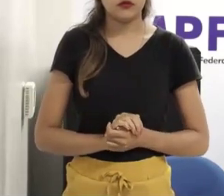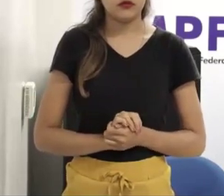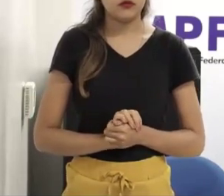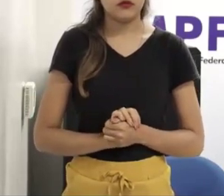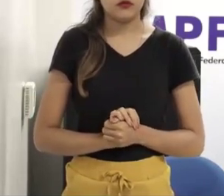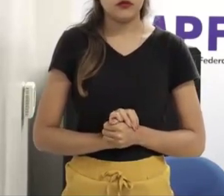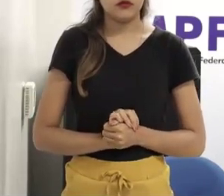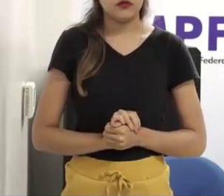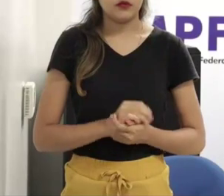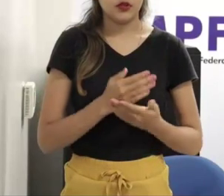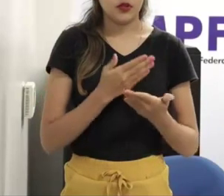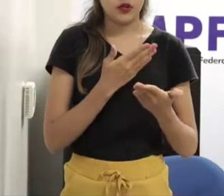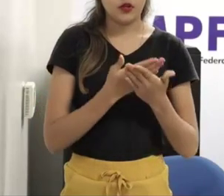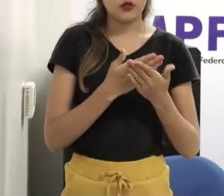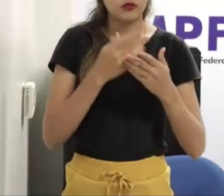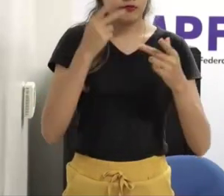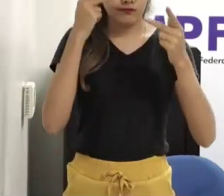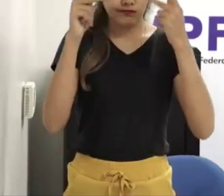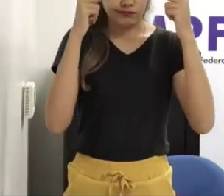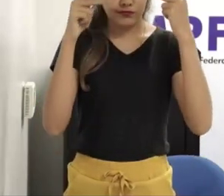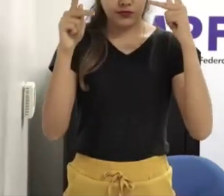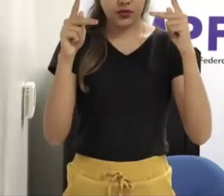com uma validade mais robusta.